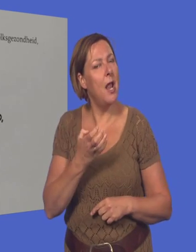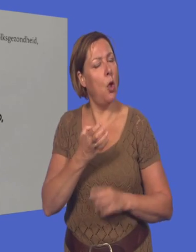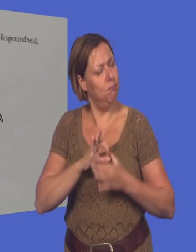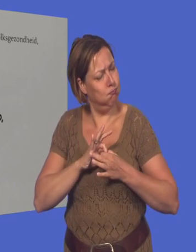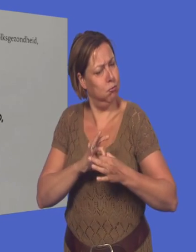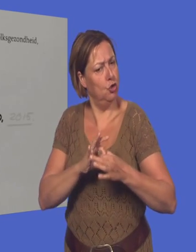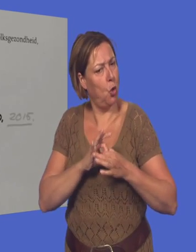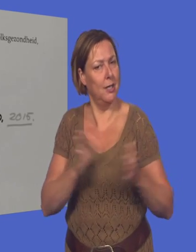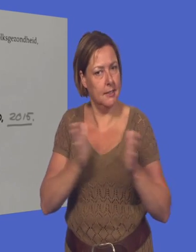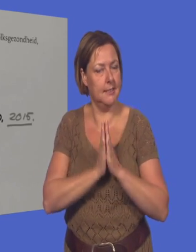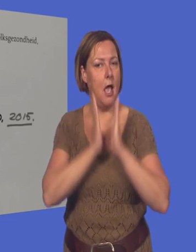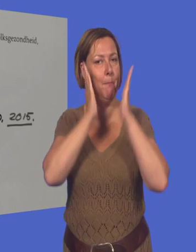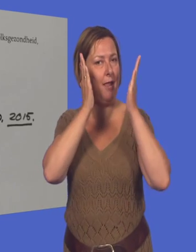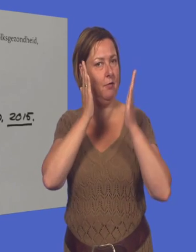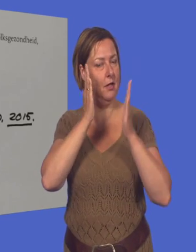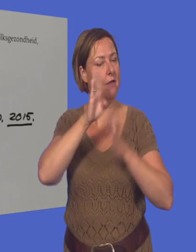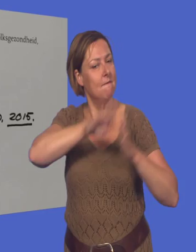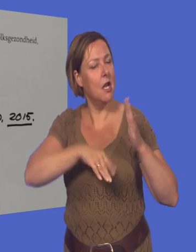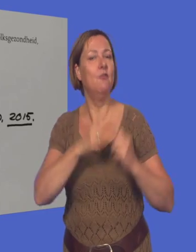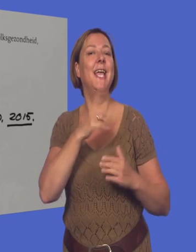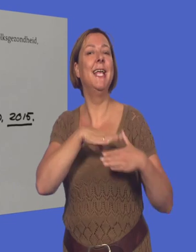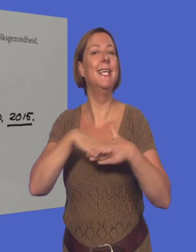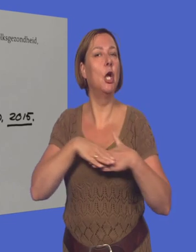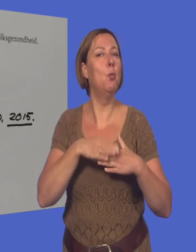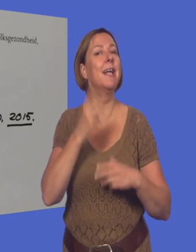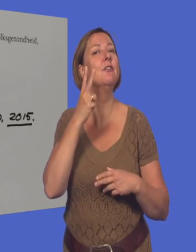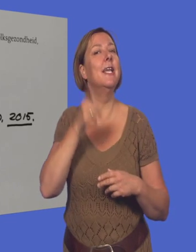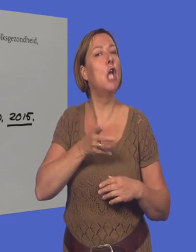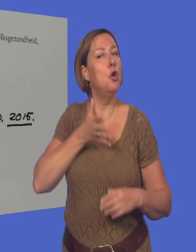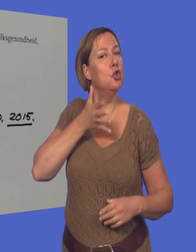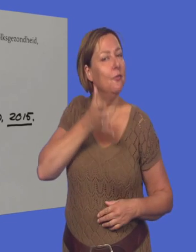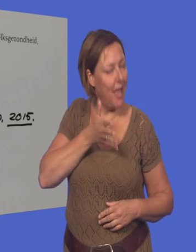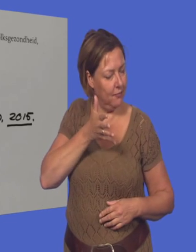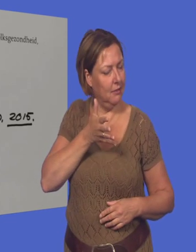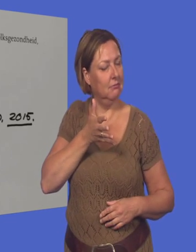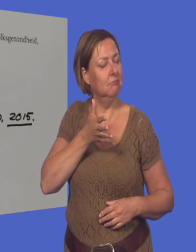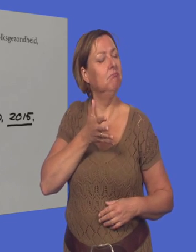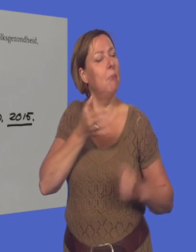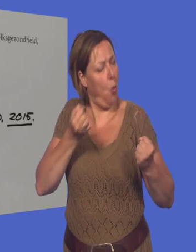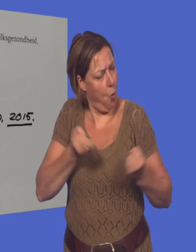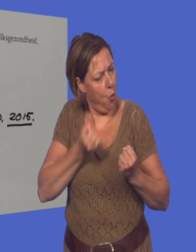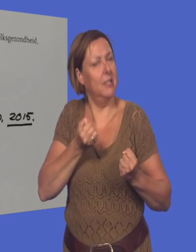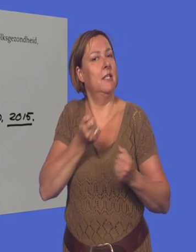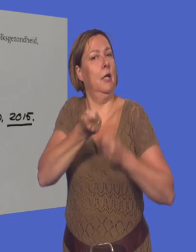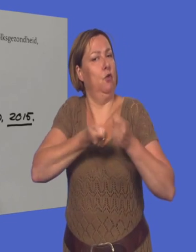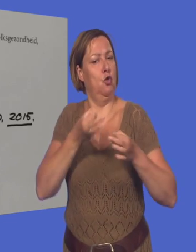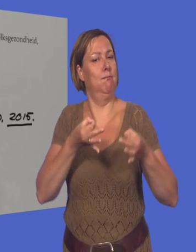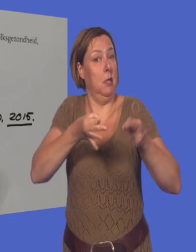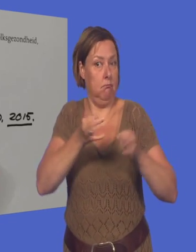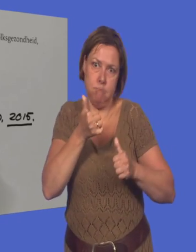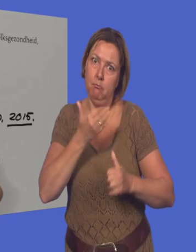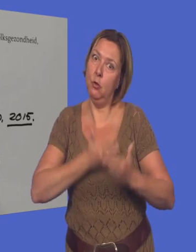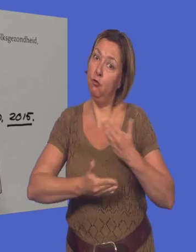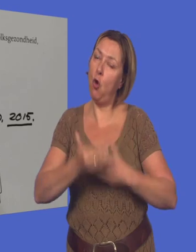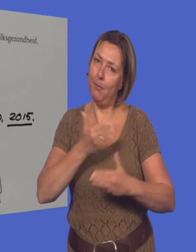Vanaf 1 januari 2015 organiseren we de zorg beter en dit bereiden we zorgvuldig voor. Daar zijn